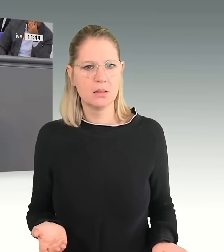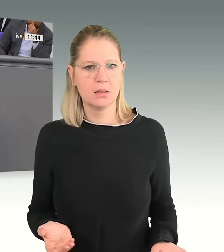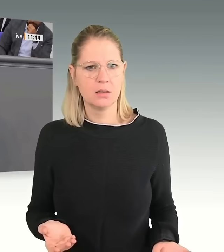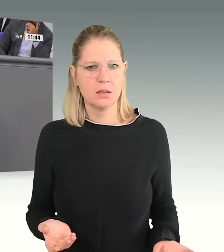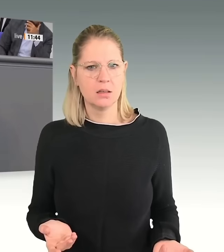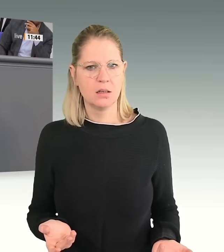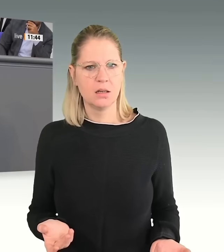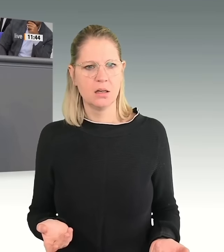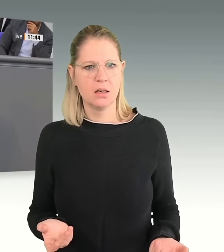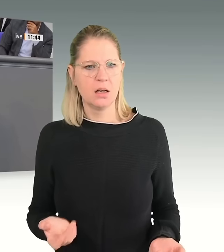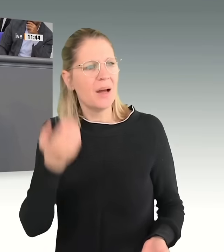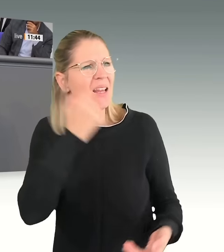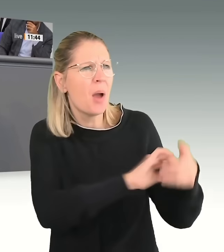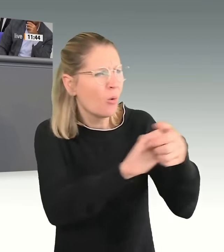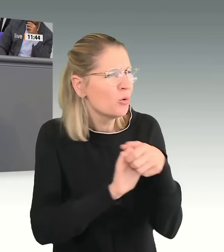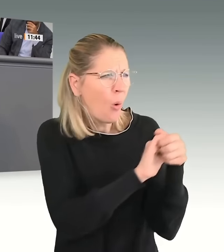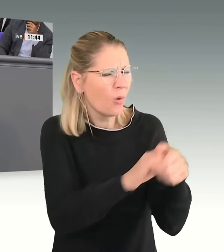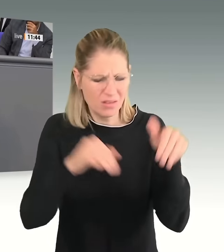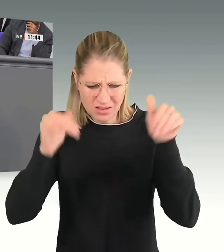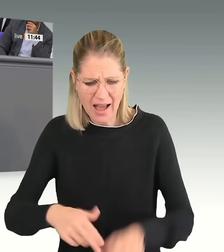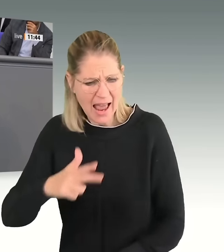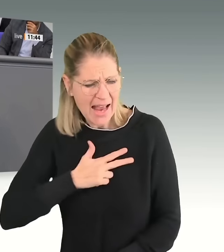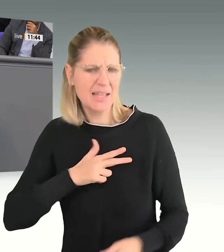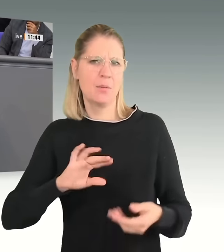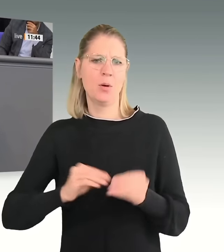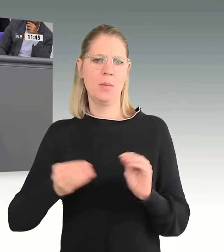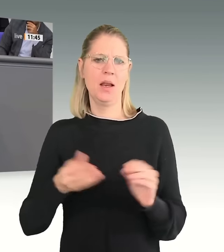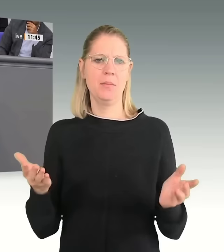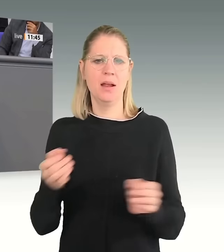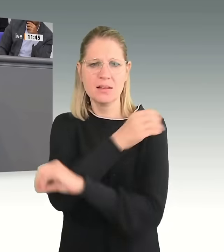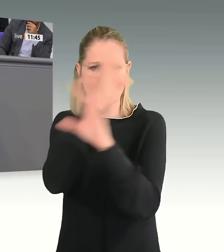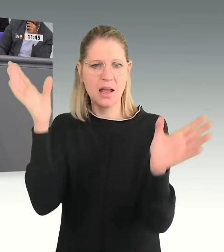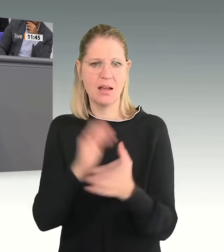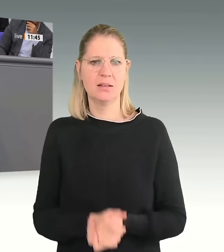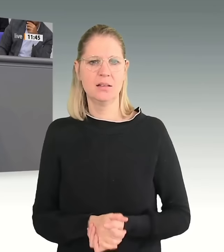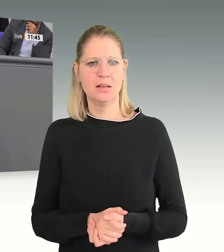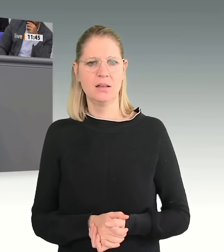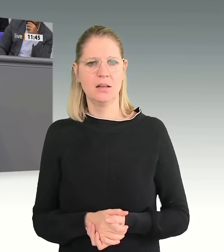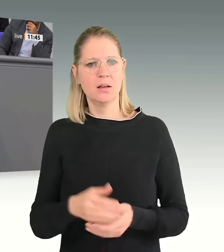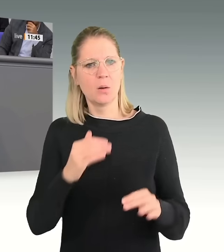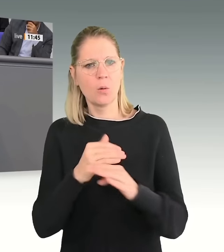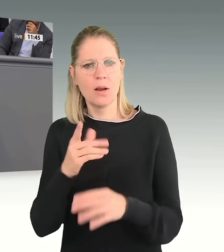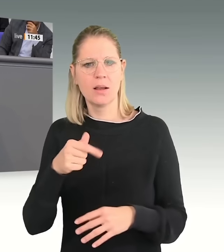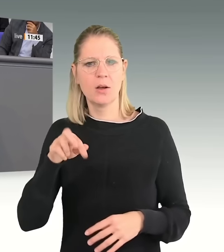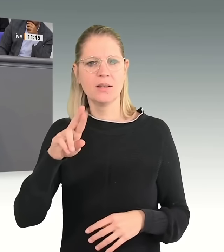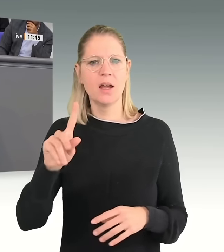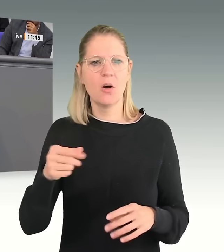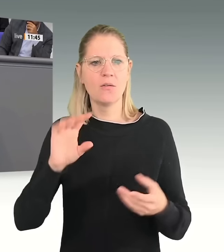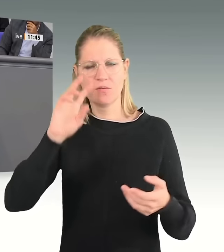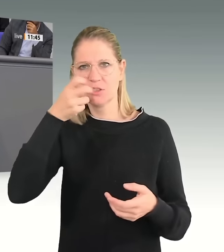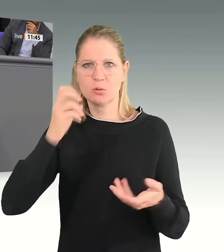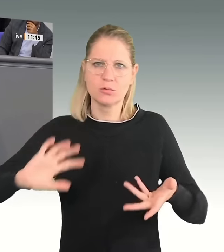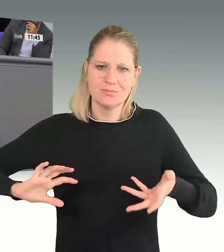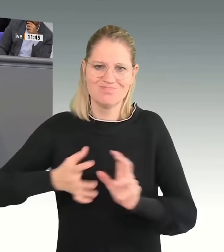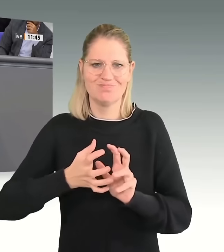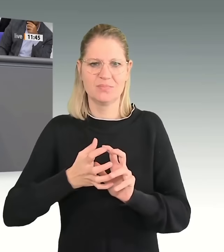Das ist ja vollkommen unstrittig. Und auch der Kollege Teutrin hat ja nochmal versucht, das zusammenzuführen. Da sind wir an vielen Stellen ja auch beieinander. Aber wir müssen auch die Probleme